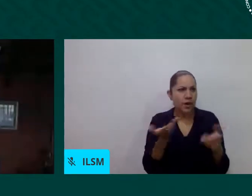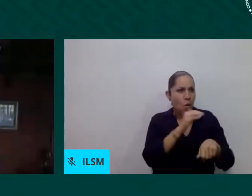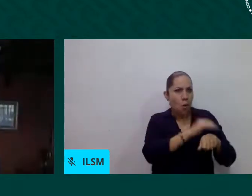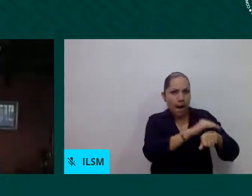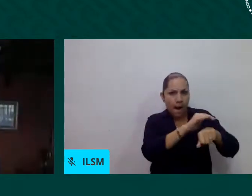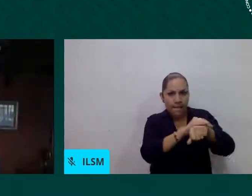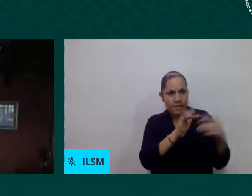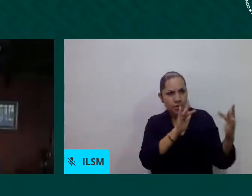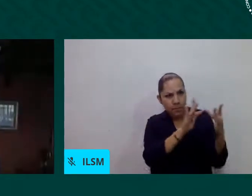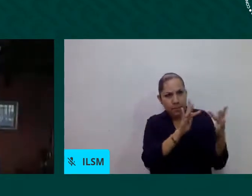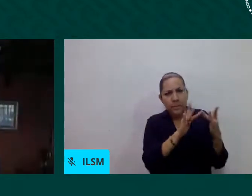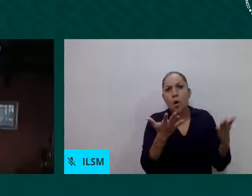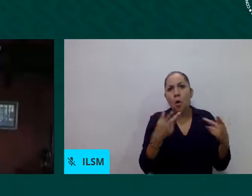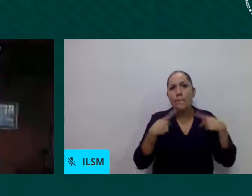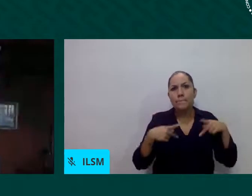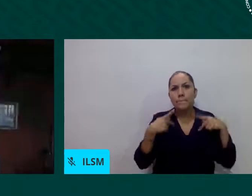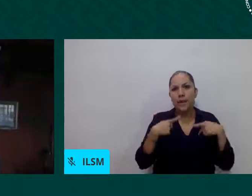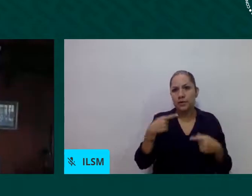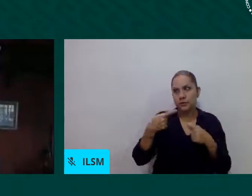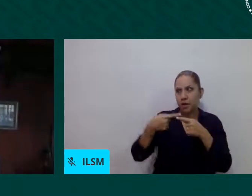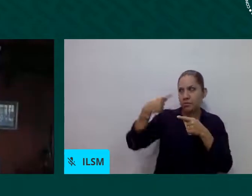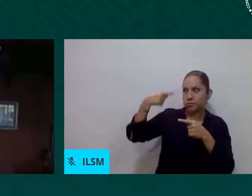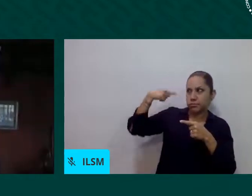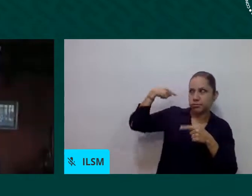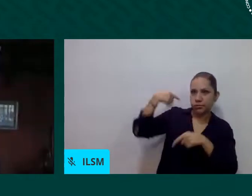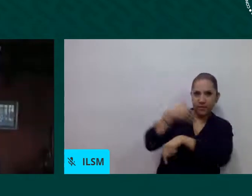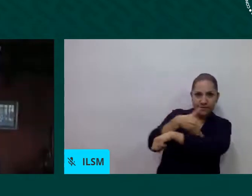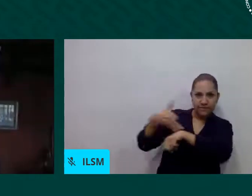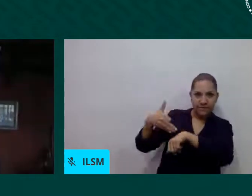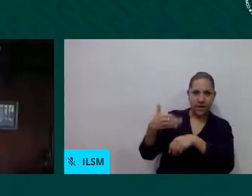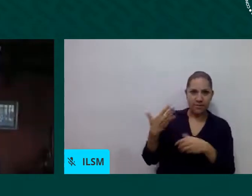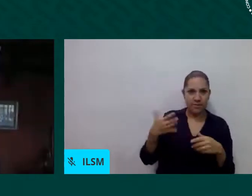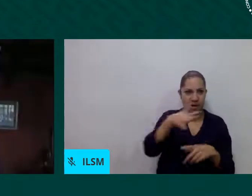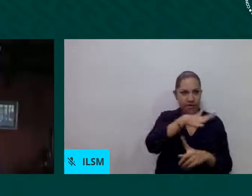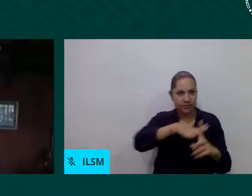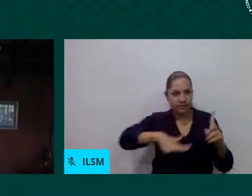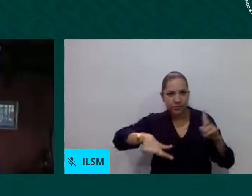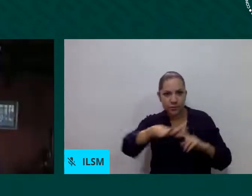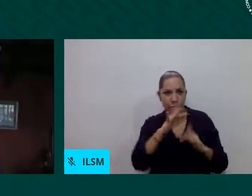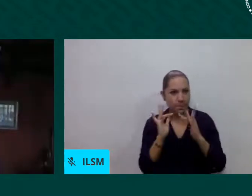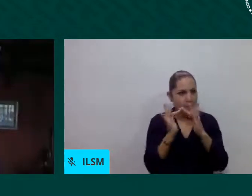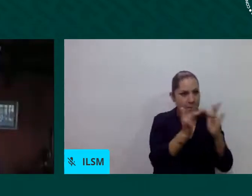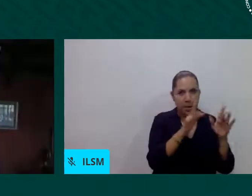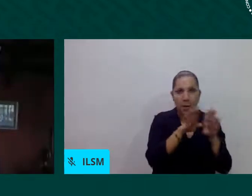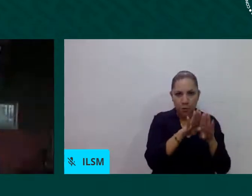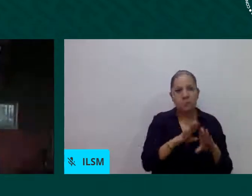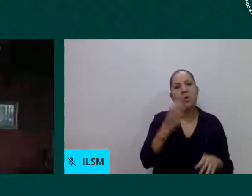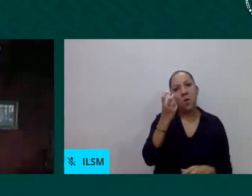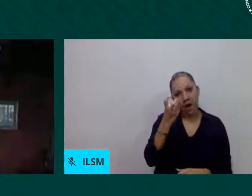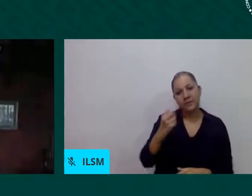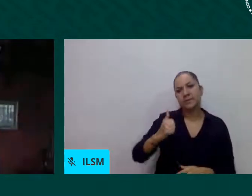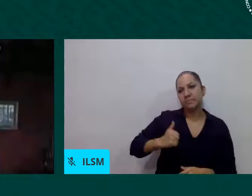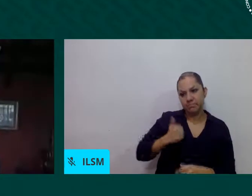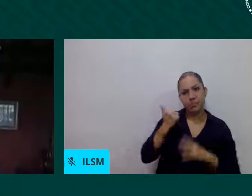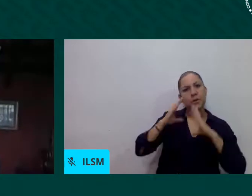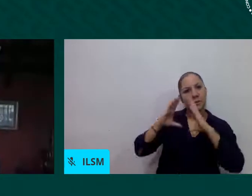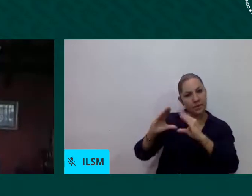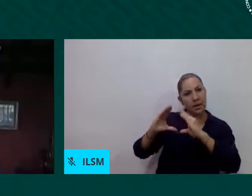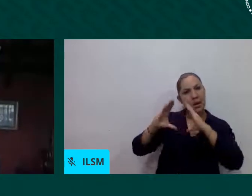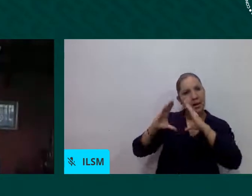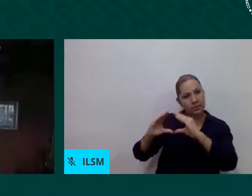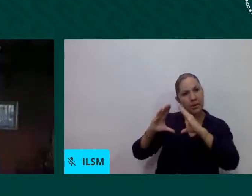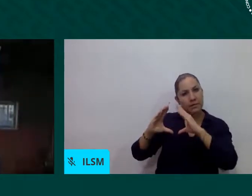Iniciamos también acciones de capacitación para tratar de que las organizaciones que los aglutinaban tuvieran